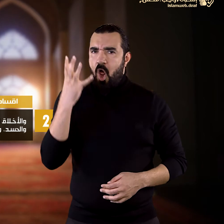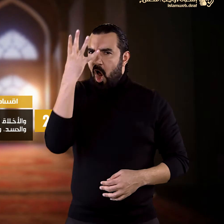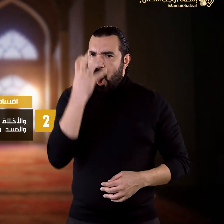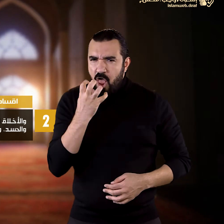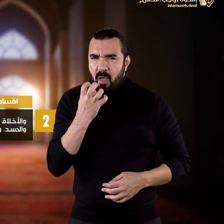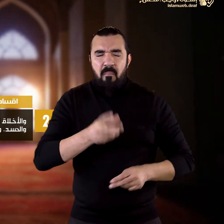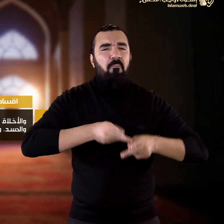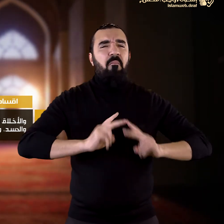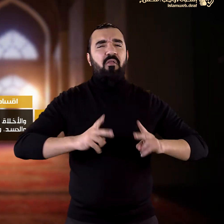ونحوها